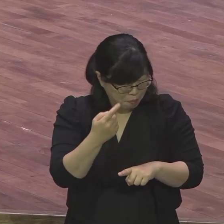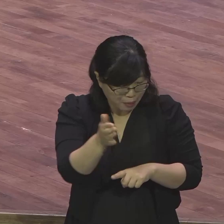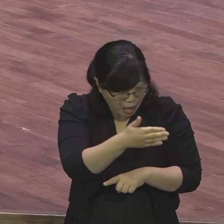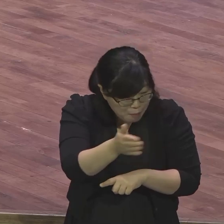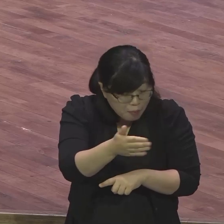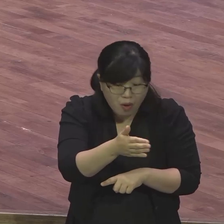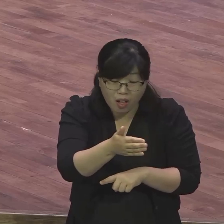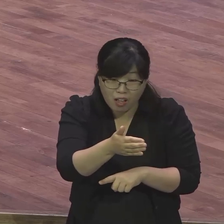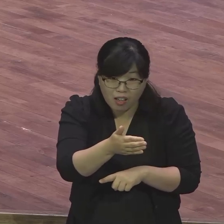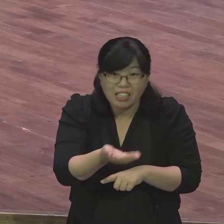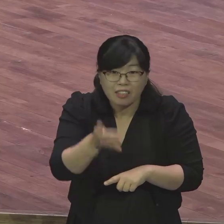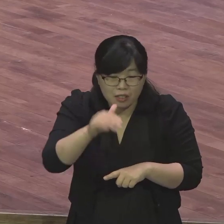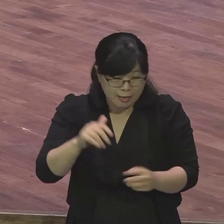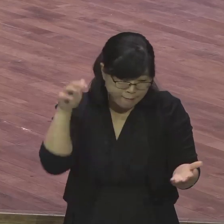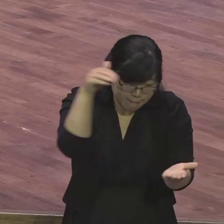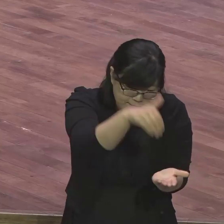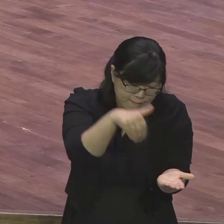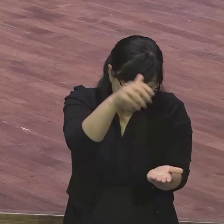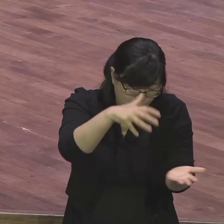조금 있는데 금광이라 그러지.